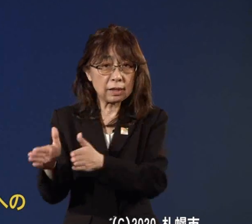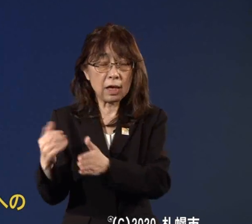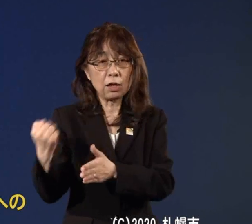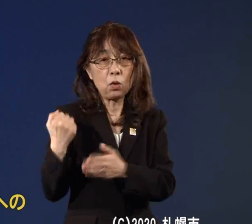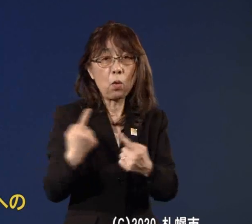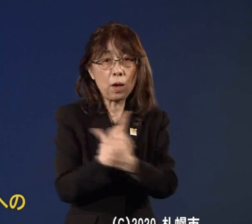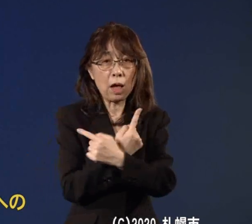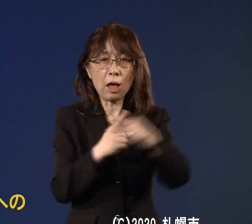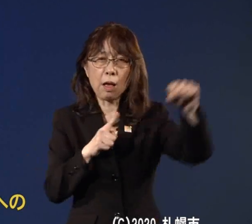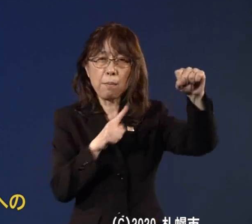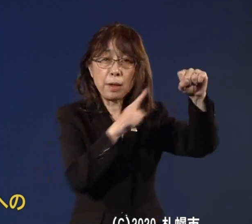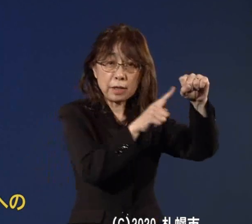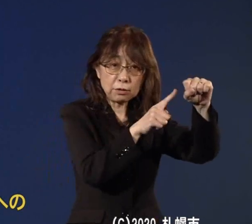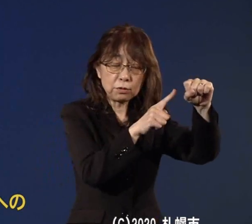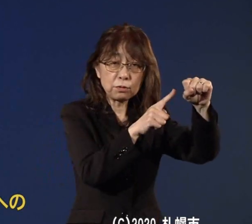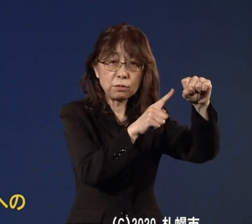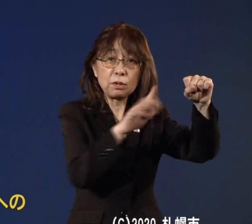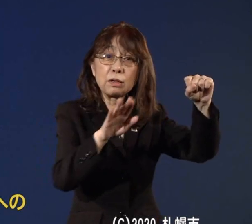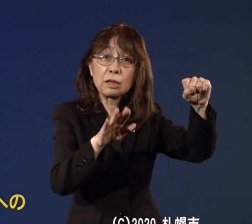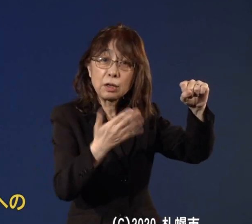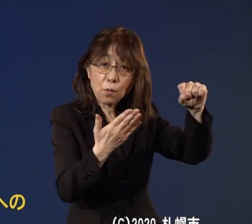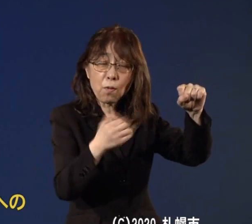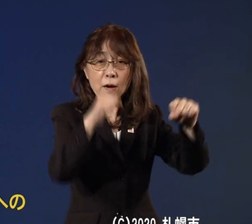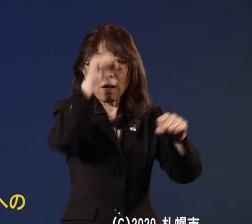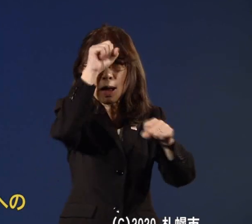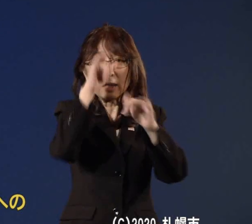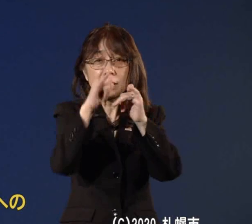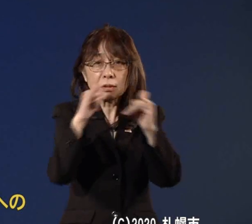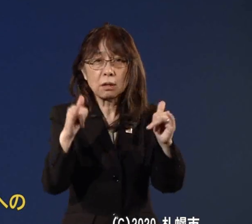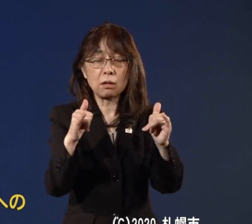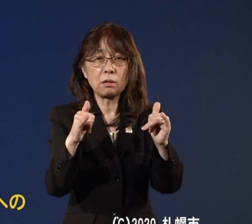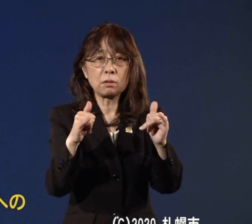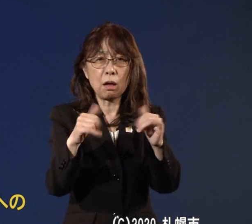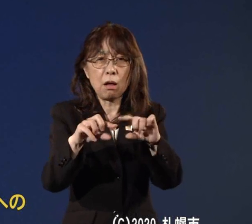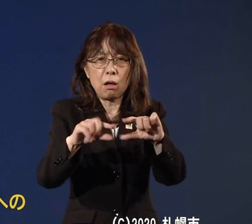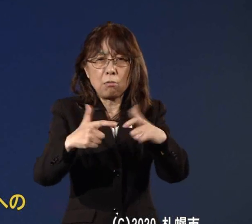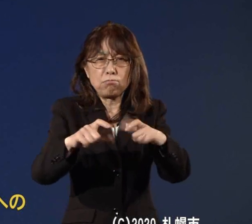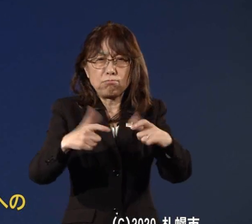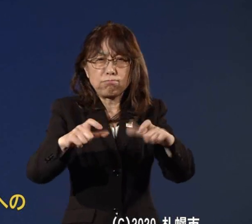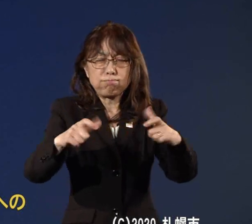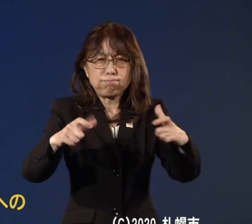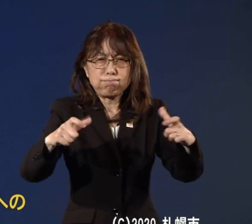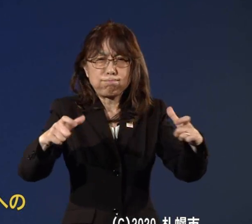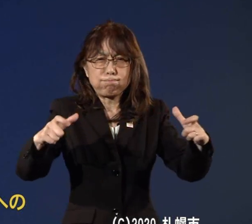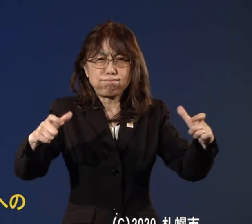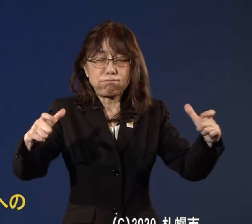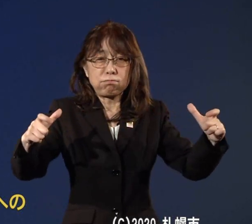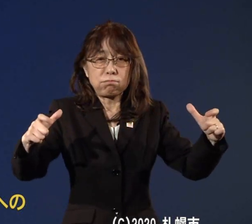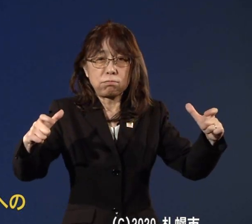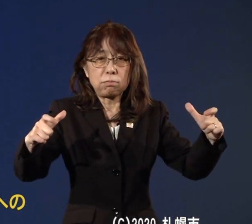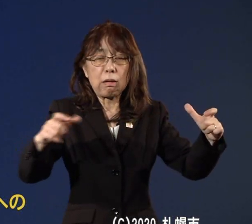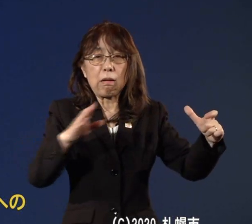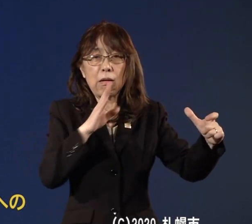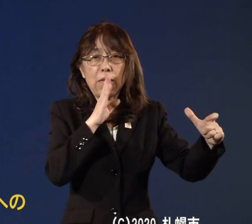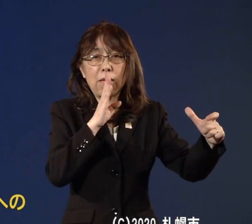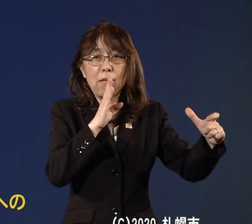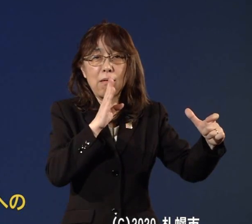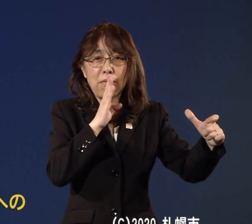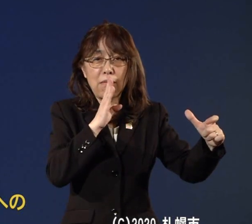ながらこの患者さんがどんどんどんどん増えていくということになるとですねやはりこの人的な